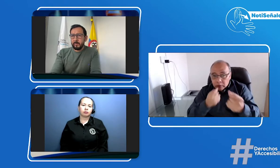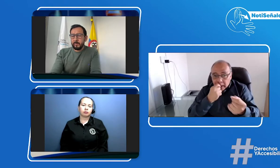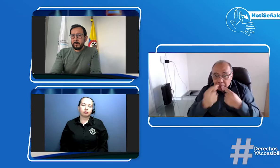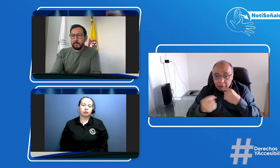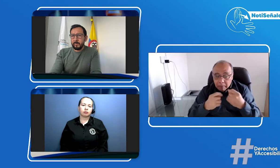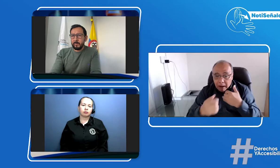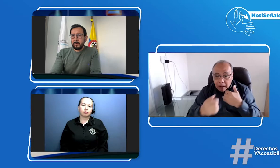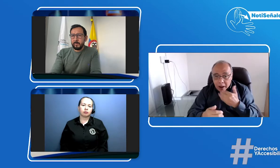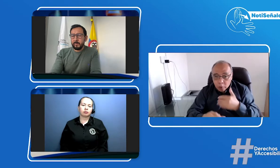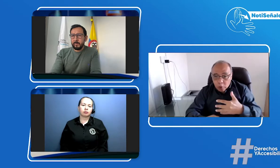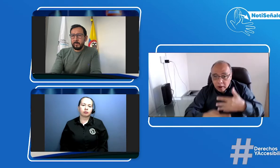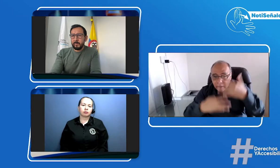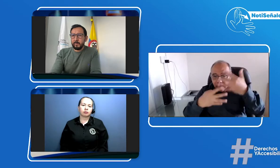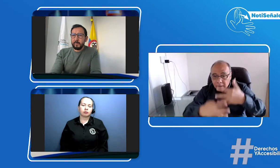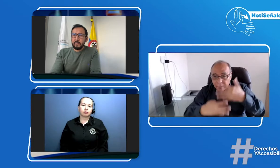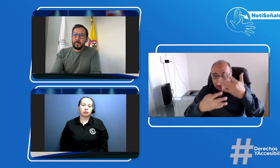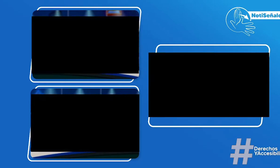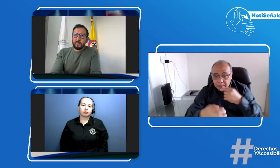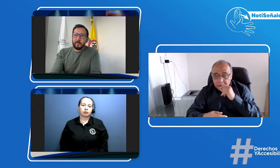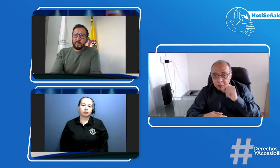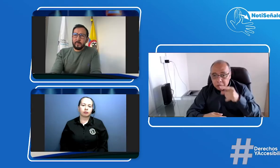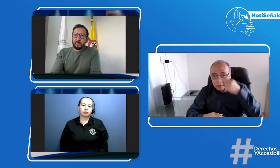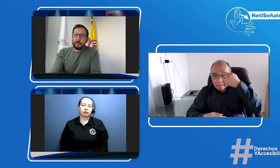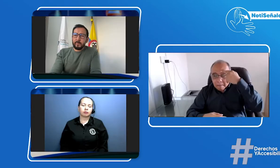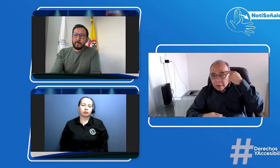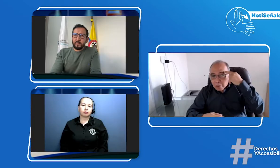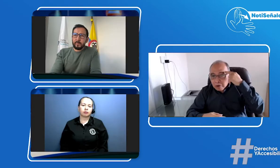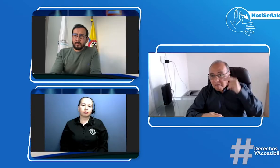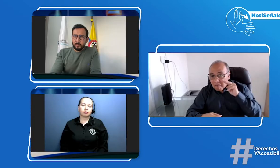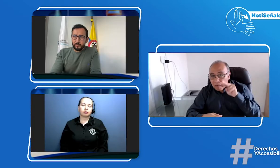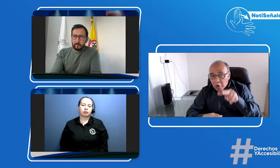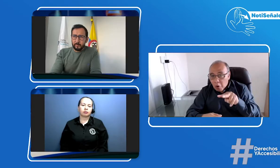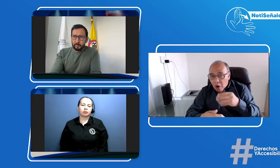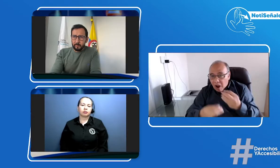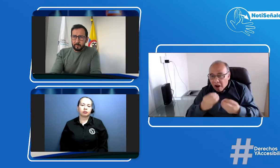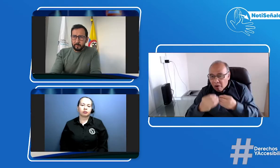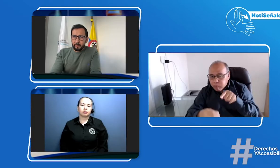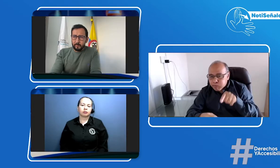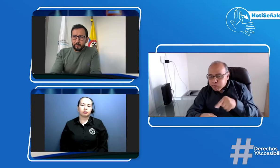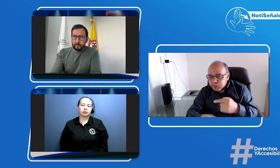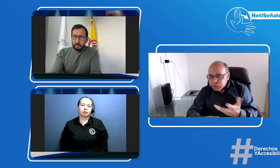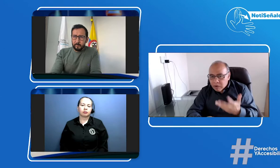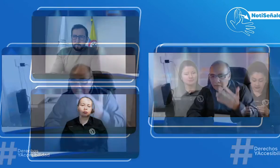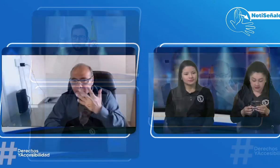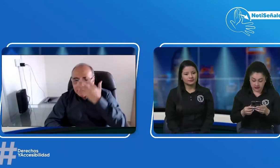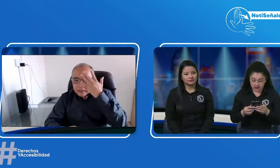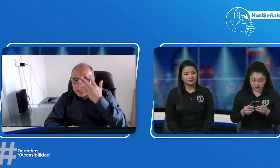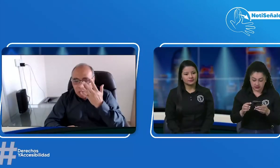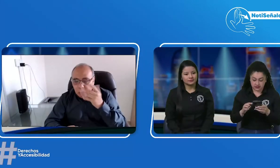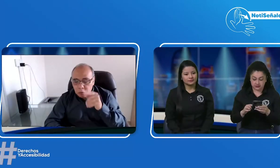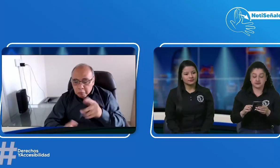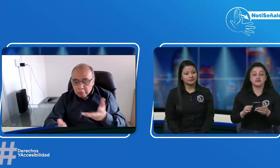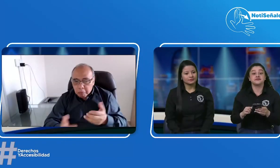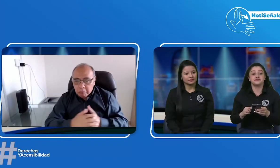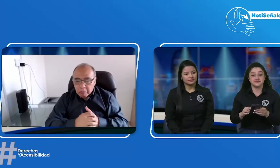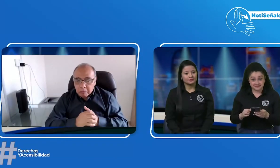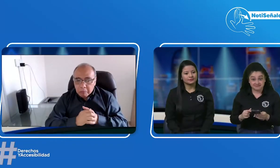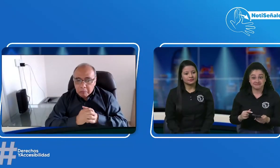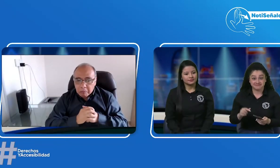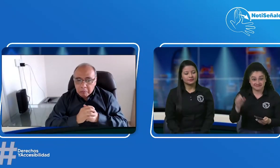cuéntanos si tenemos comentarios en nuestro Facebook Live a este respecto de lo que hemos estado hablando de la licencia